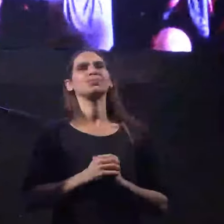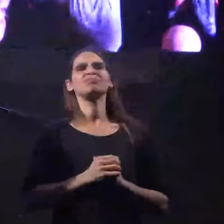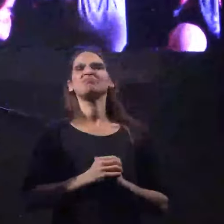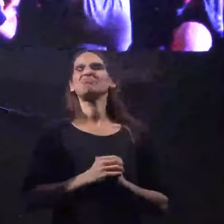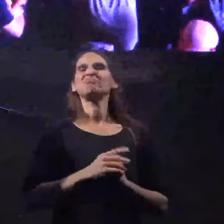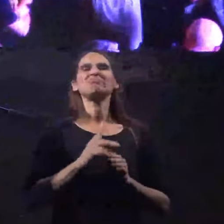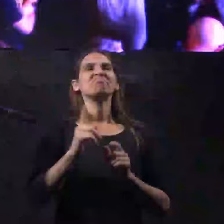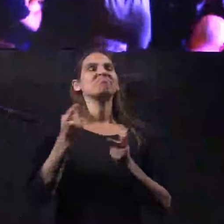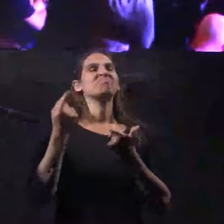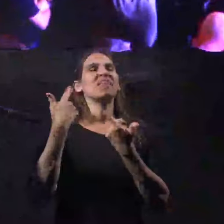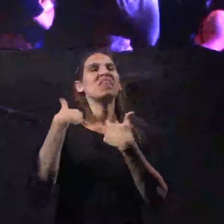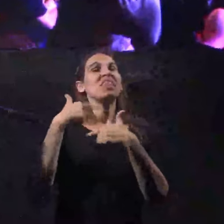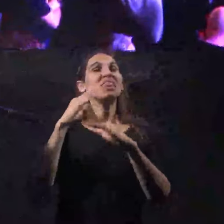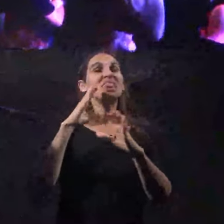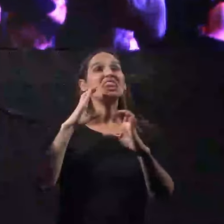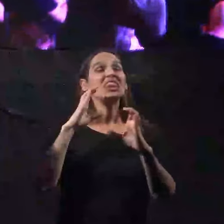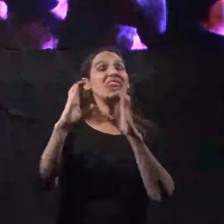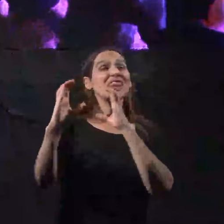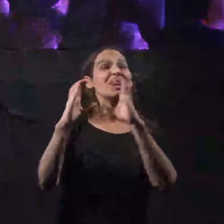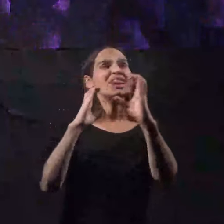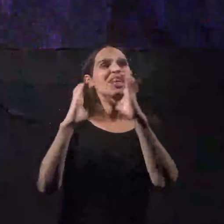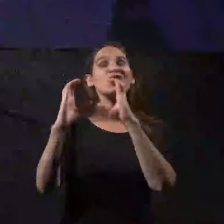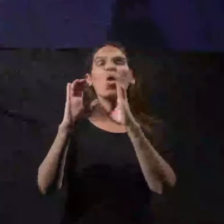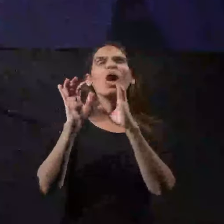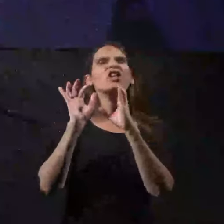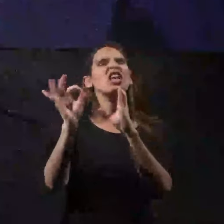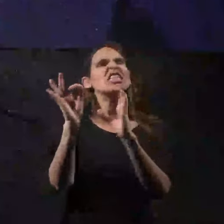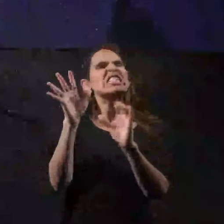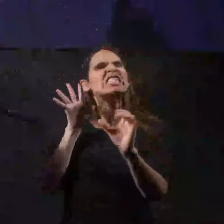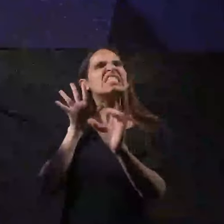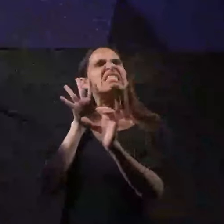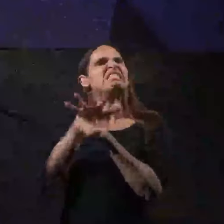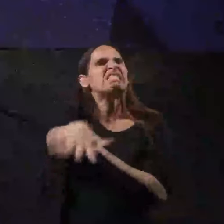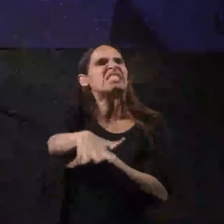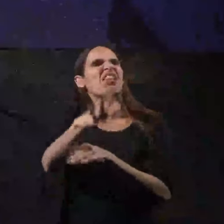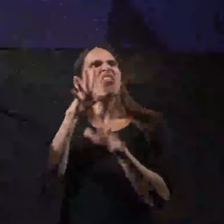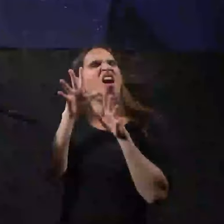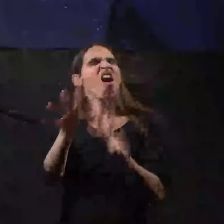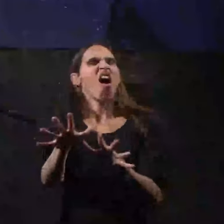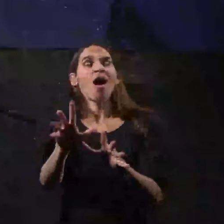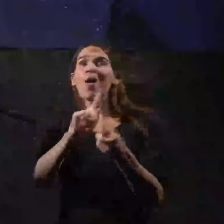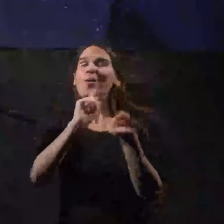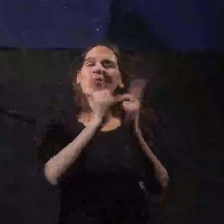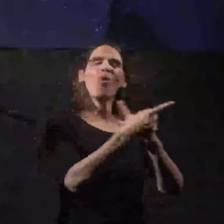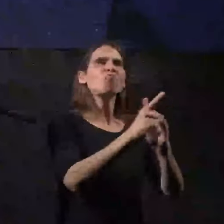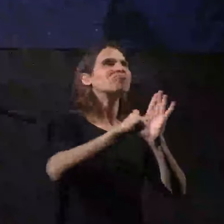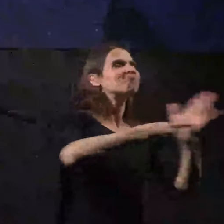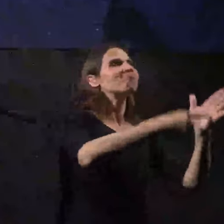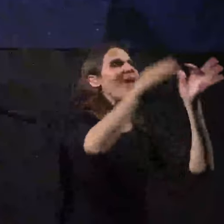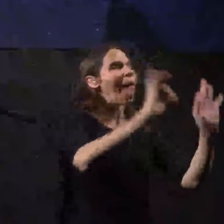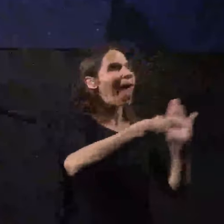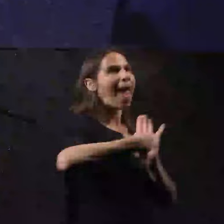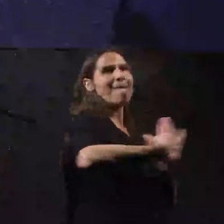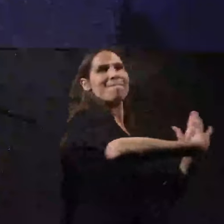תקשורת תקשורת של שנא והסתה במקום חתירה על האמת